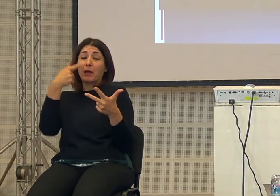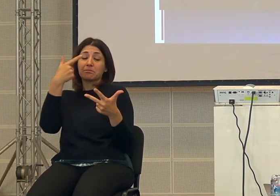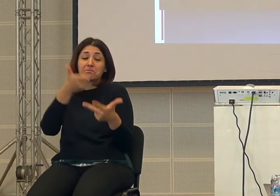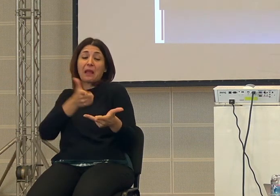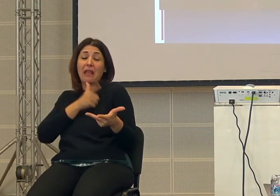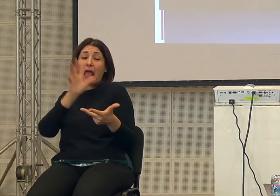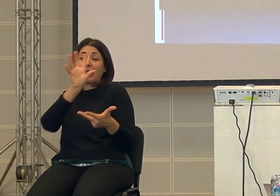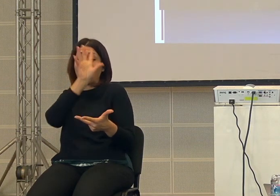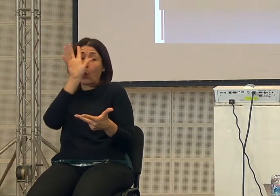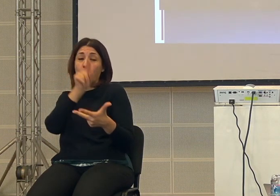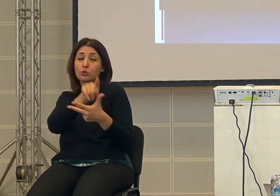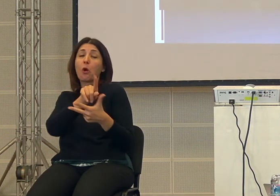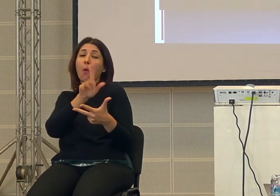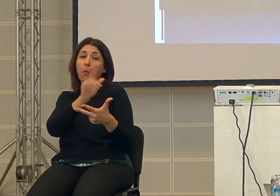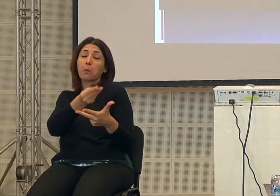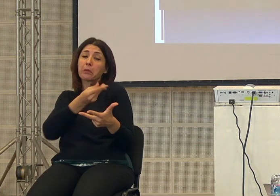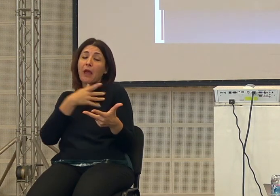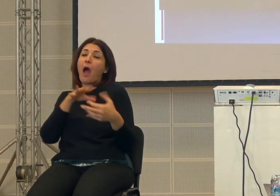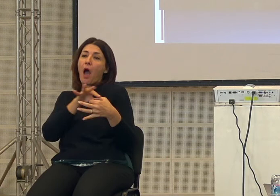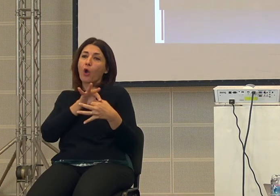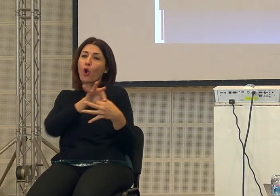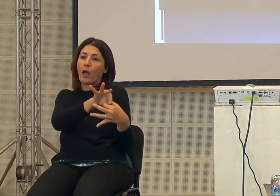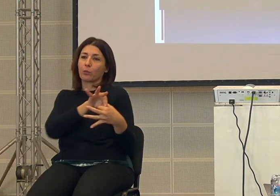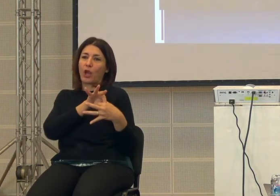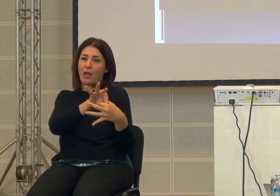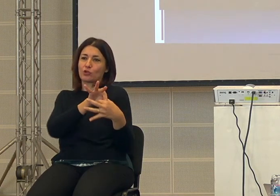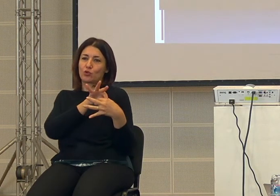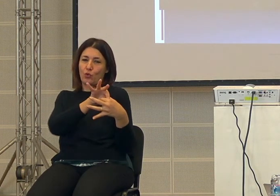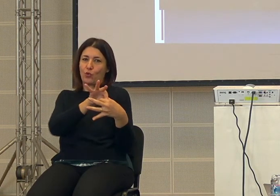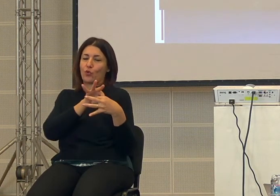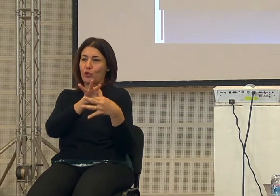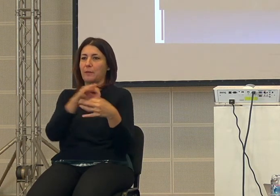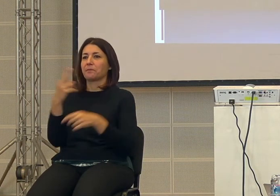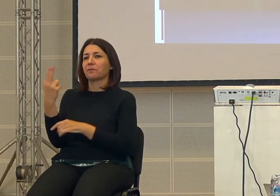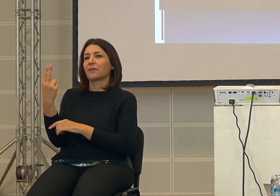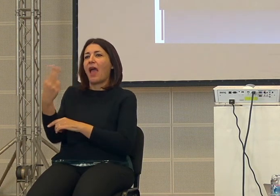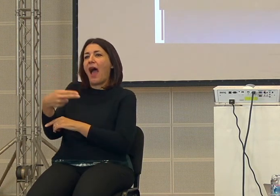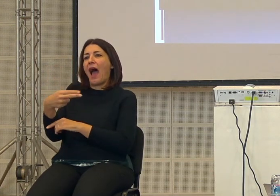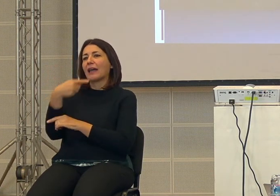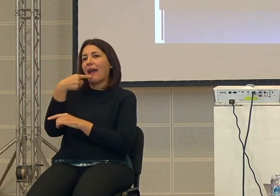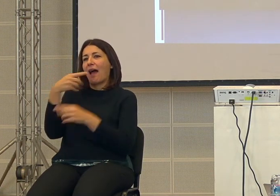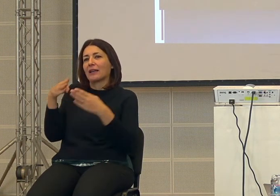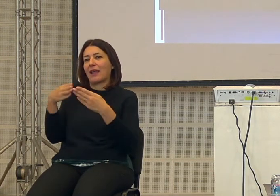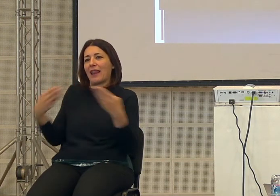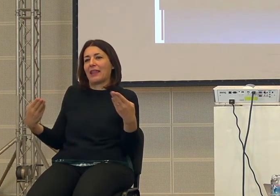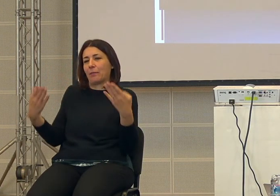ci permettono poi di collaborare insieme ecco allora lui adesso vede si chiede a Rari e qui finisce poi il suo libro